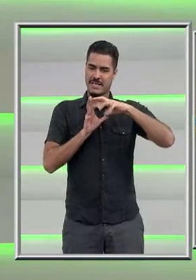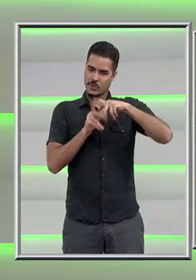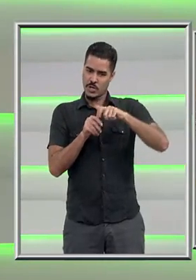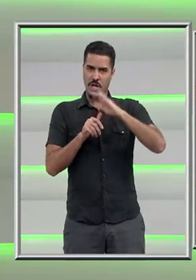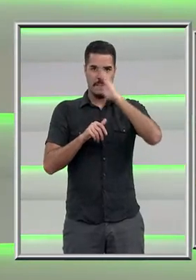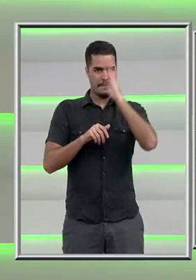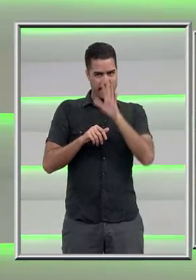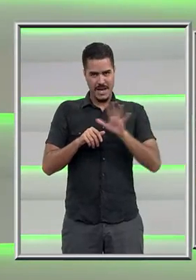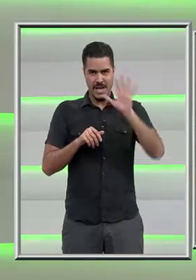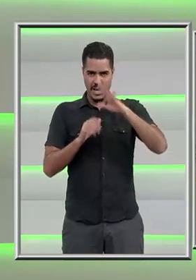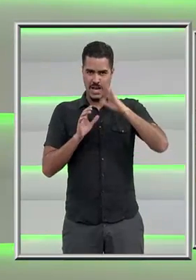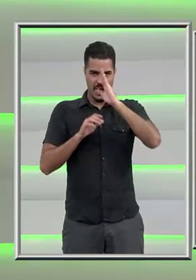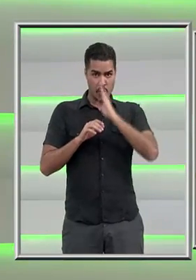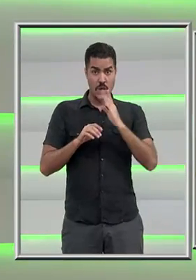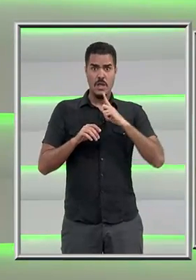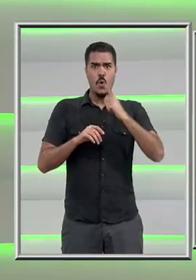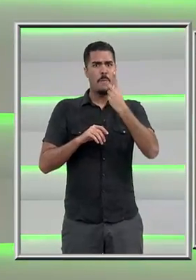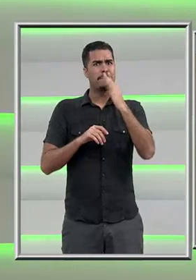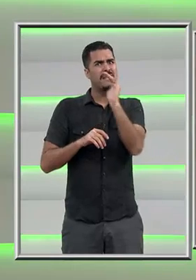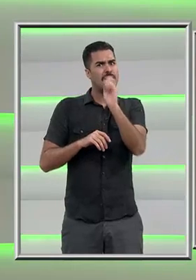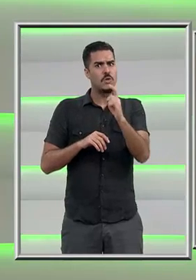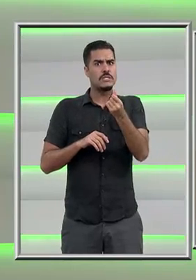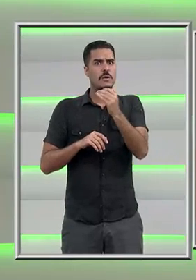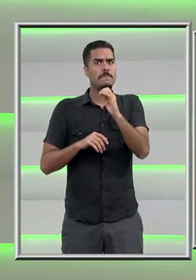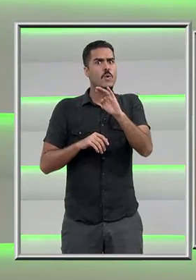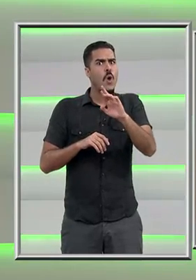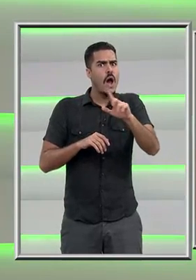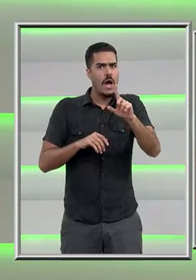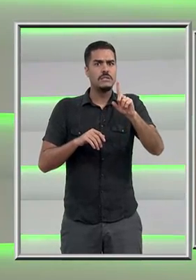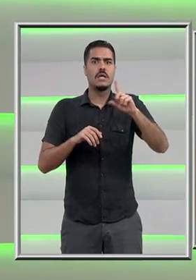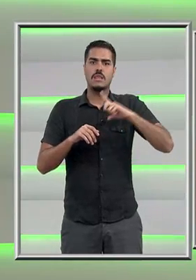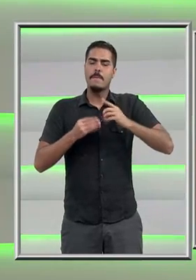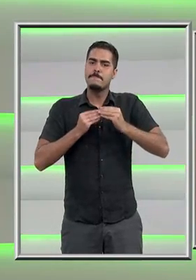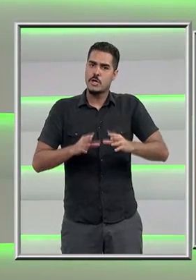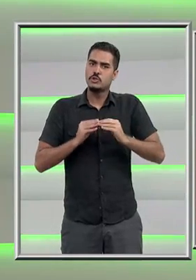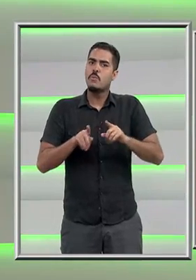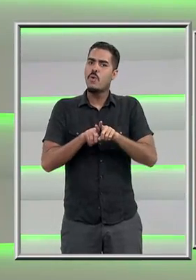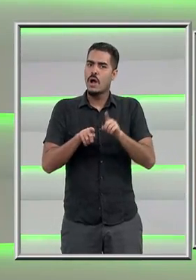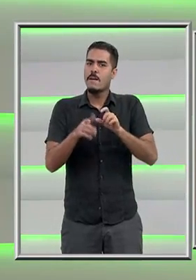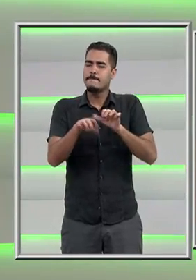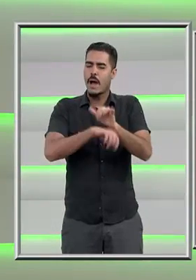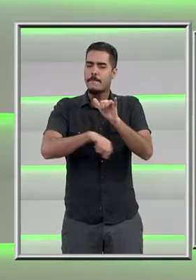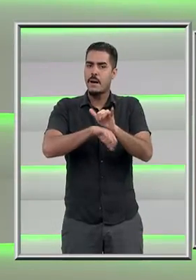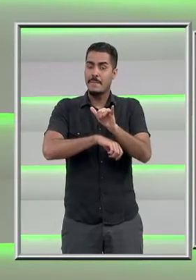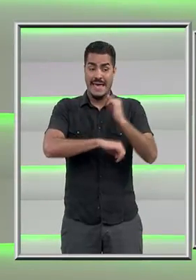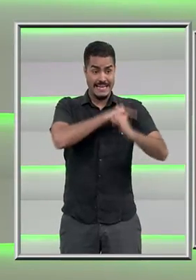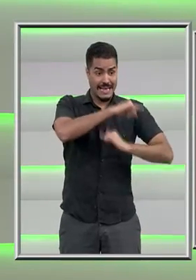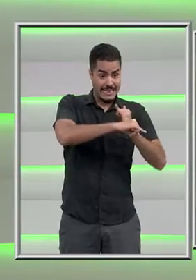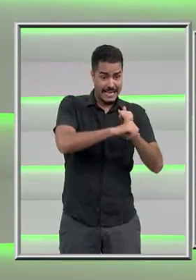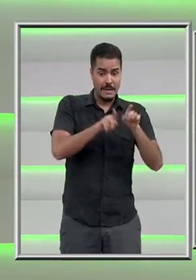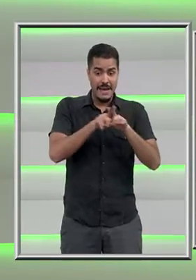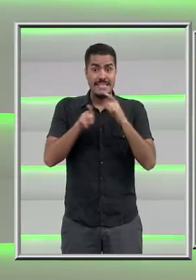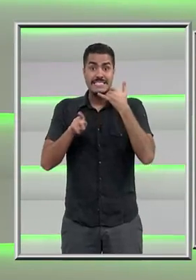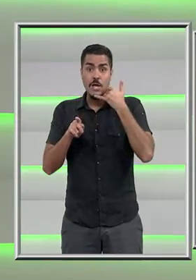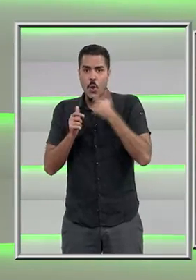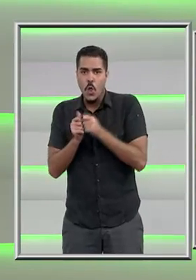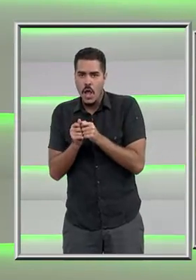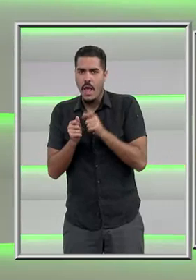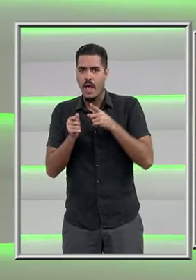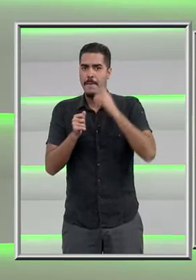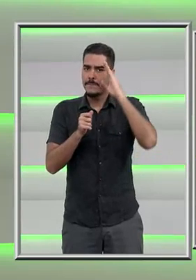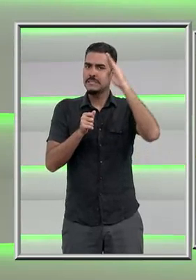reais os prejuízos causados por esse tipo de golpe. Internet e celular são os principais alvos. Afinal,